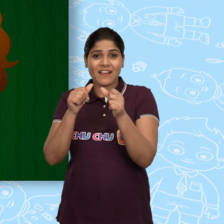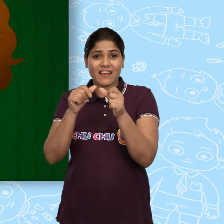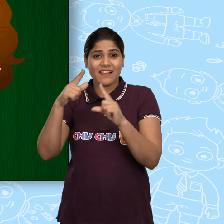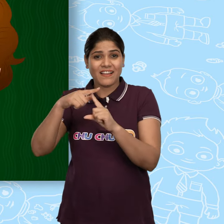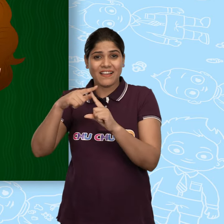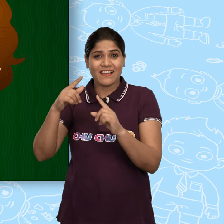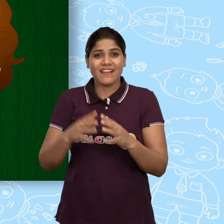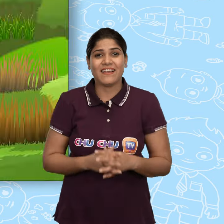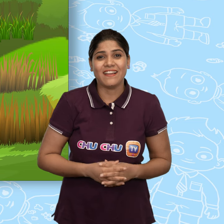हट